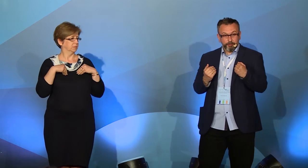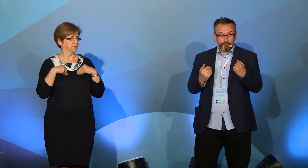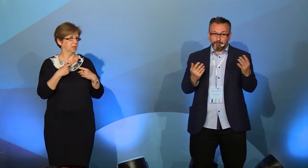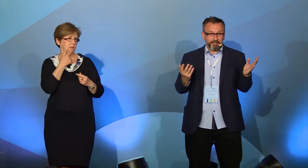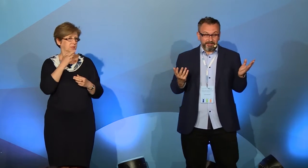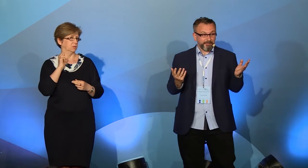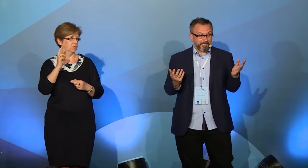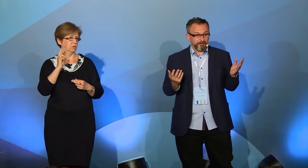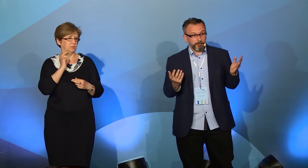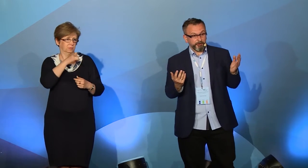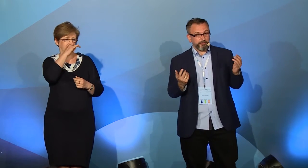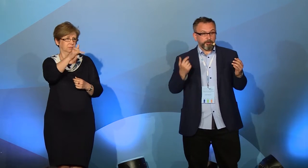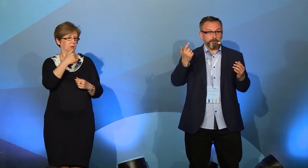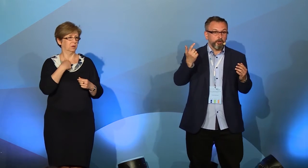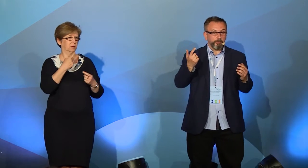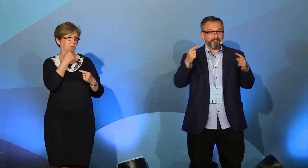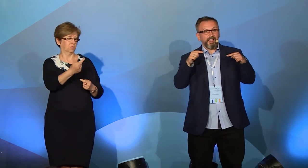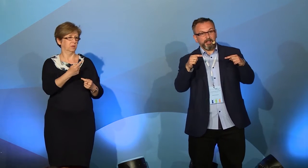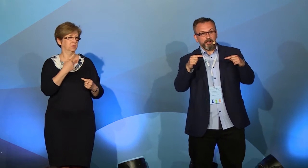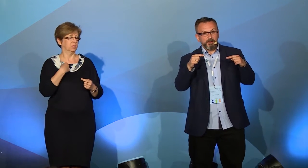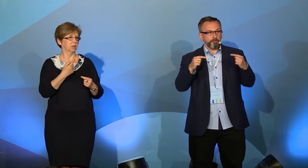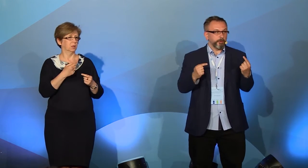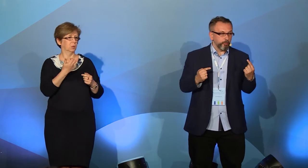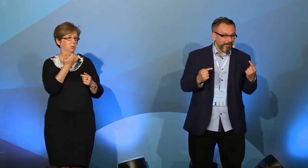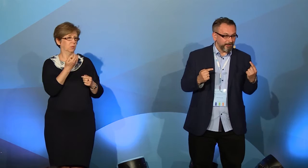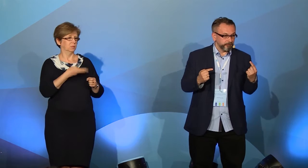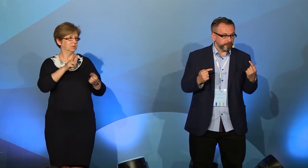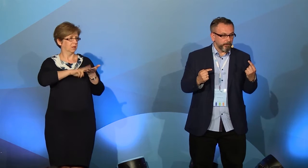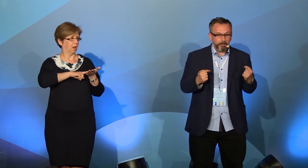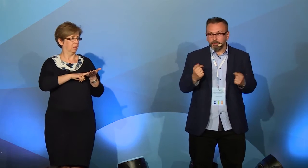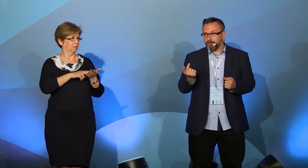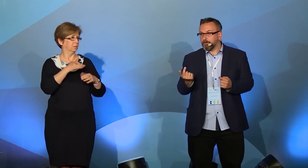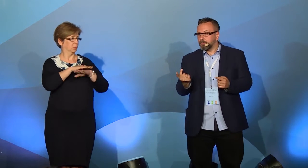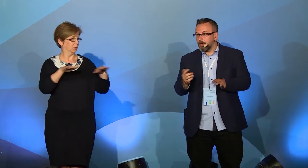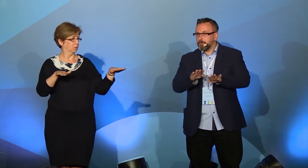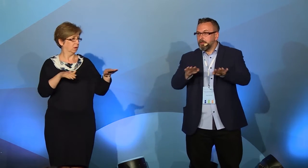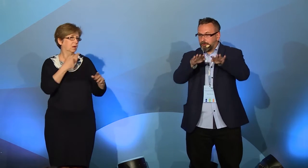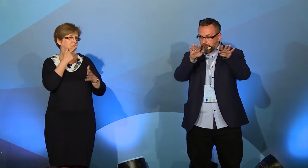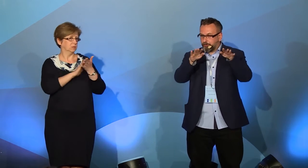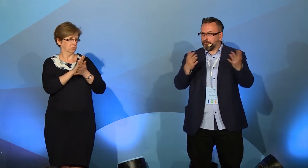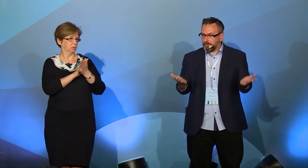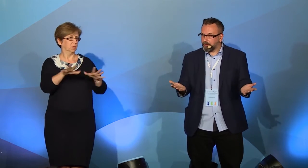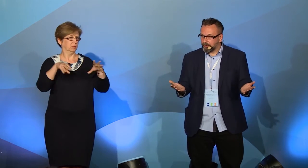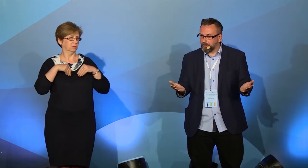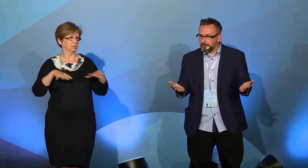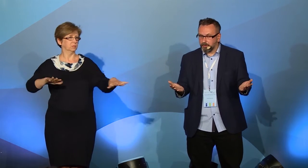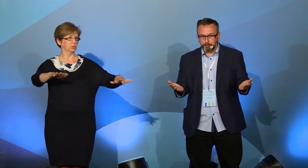fonicznym nie jestem w stanie wypowiedzieć słowa długopis na słowie półka, to w języku migowym dzięki przestrzeni jestem w stanie to zrobić.